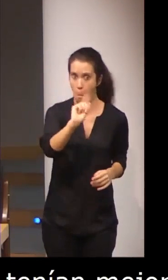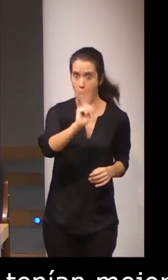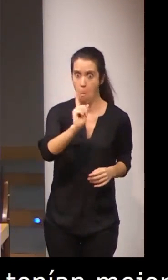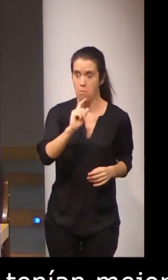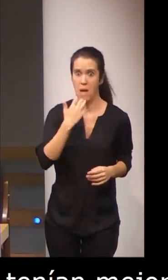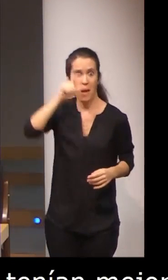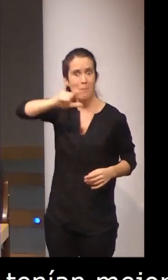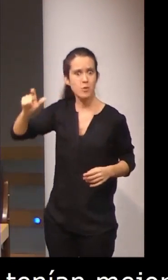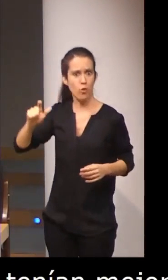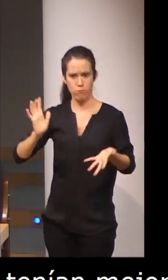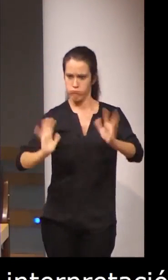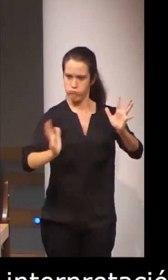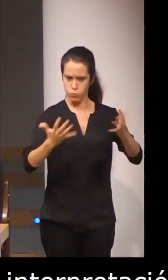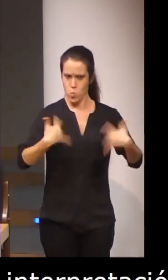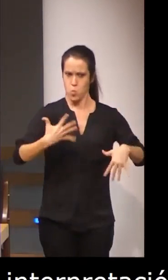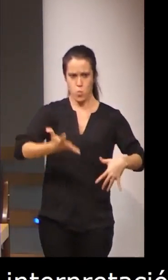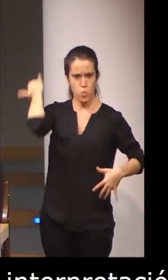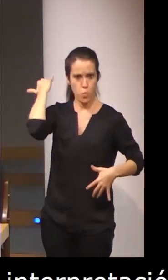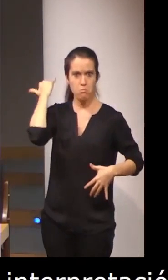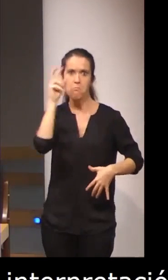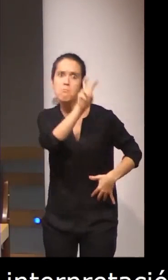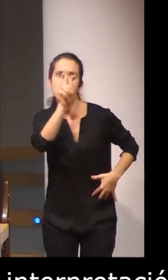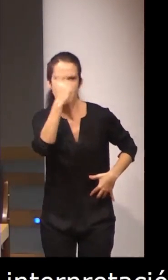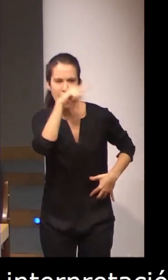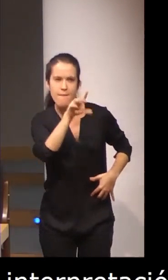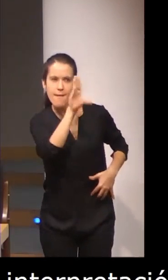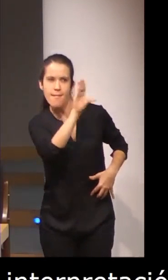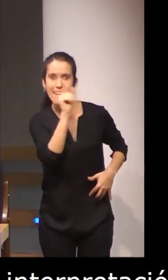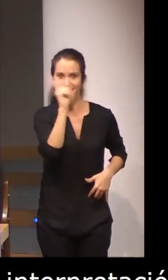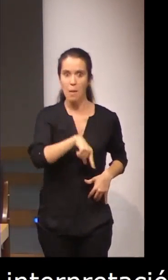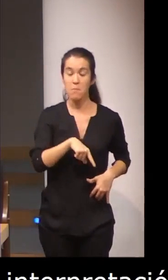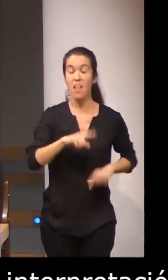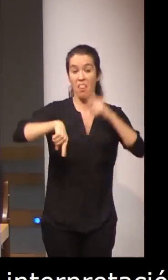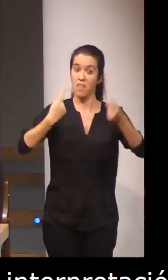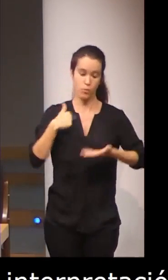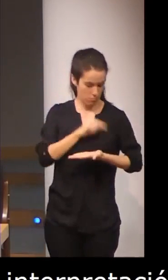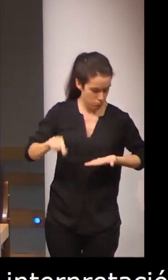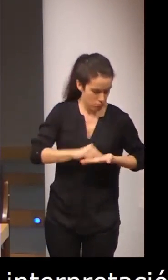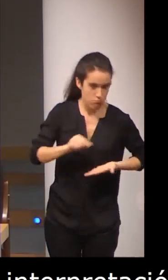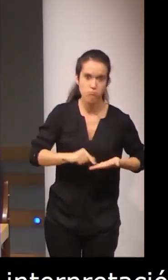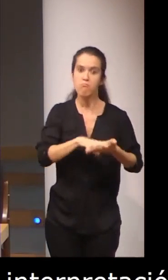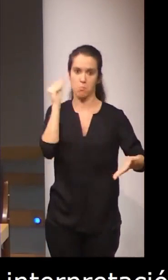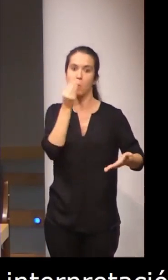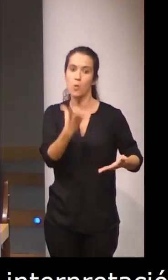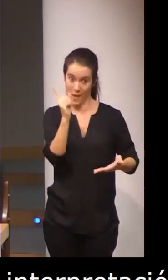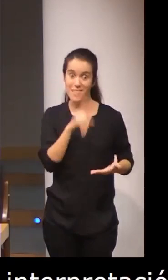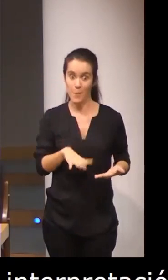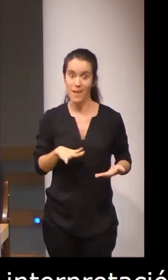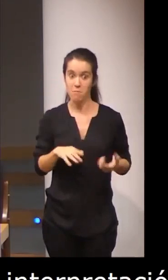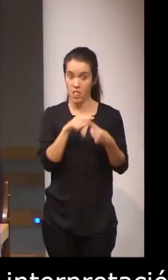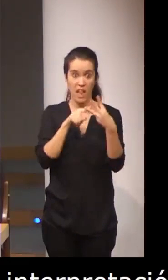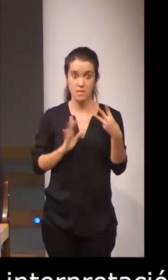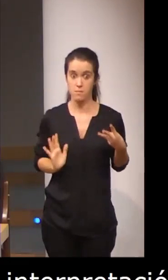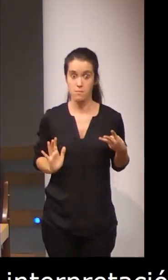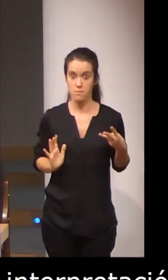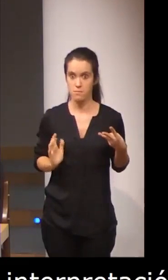un alto nivel de lengua de signos que leían muy bien los labios y que eran a su vez personas con una competencia lectora buena. Era lo